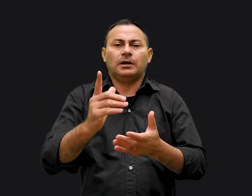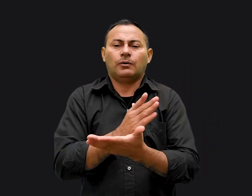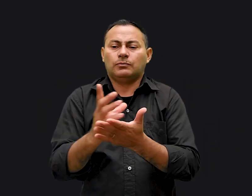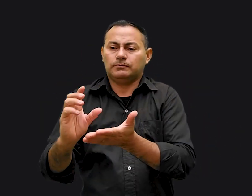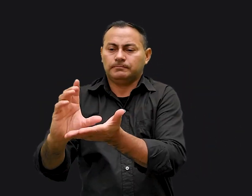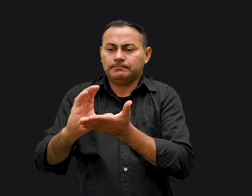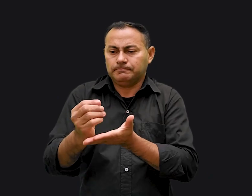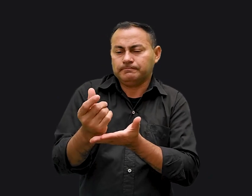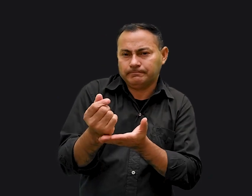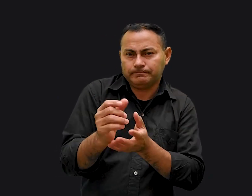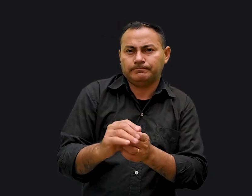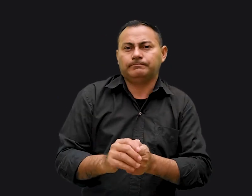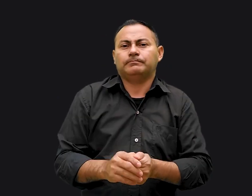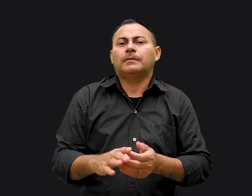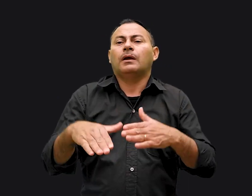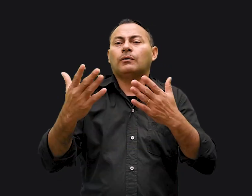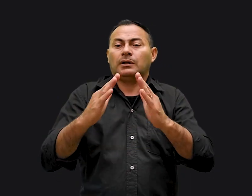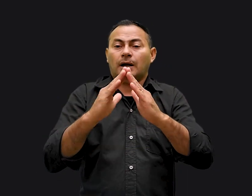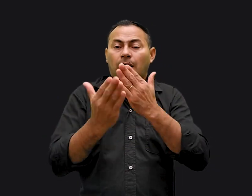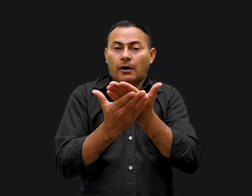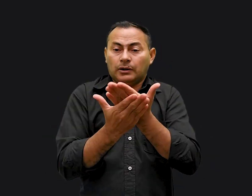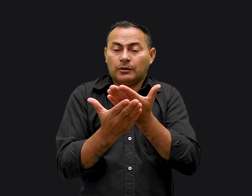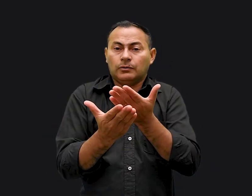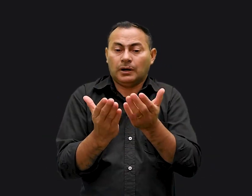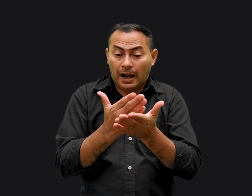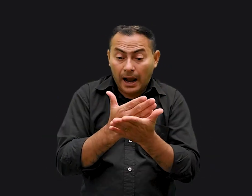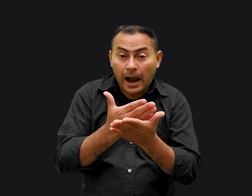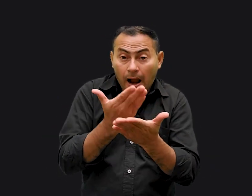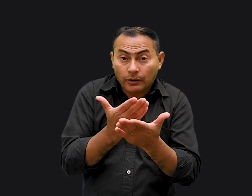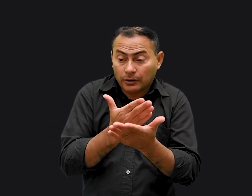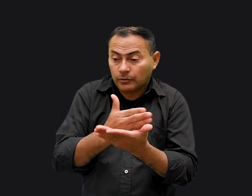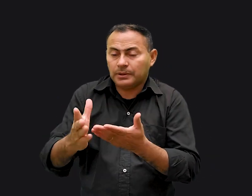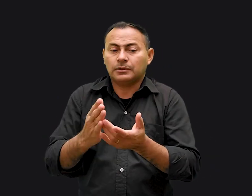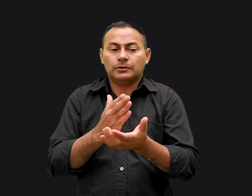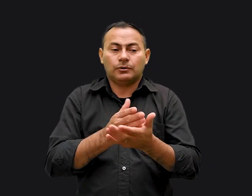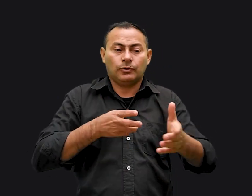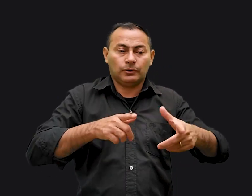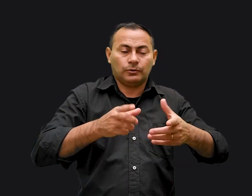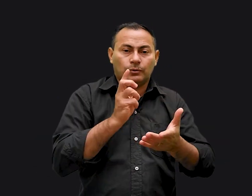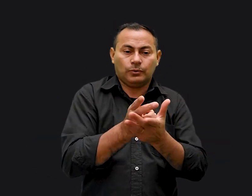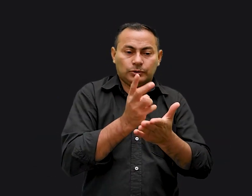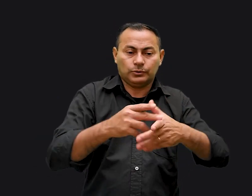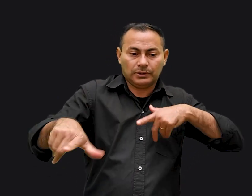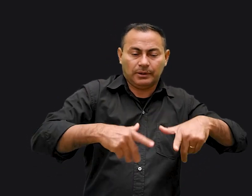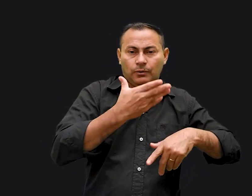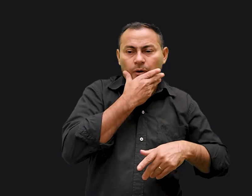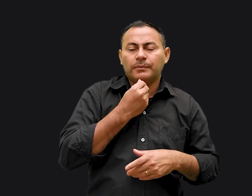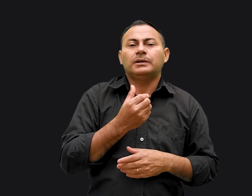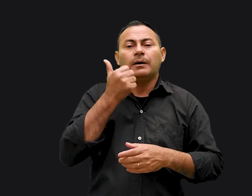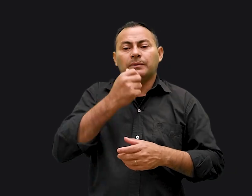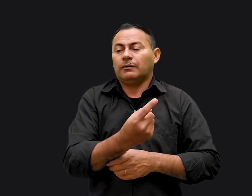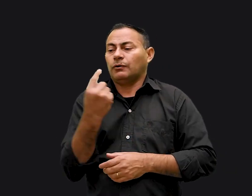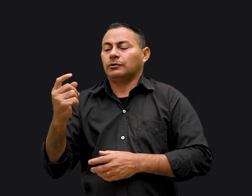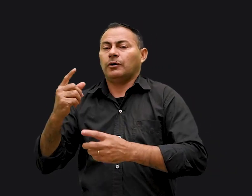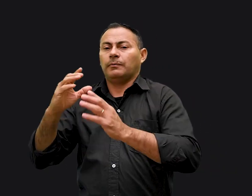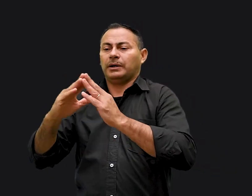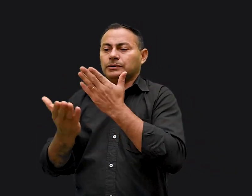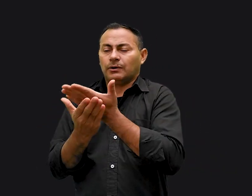algum recurso financeiro Quando as aulas começaram ele permaneceu trabalhando e ela voltou para o colégio Por um tempo nos sinais de